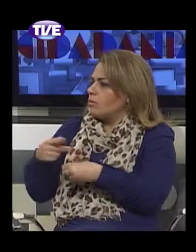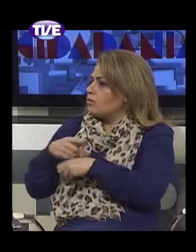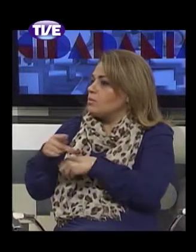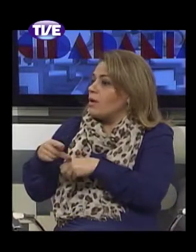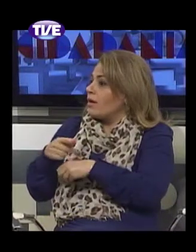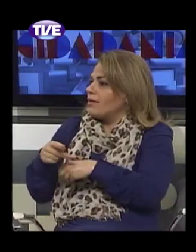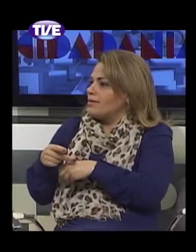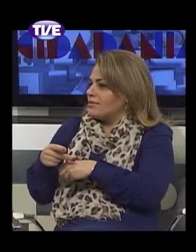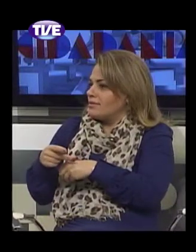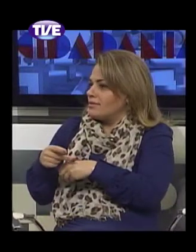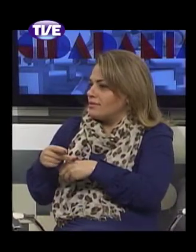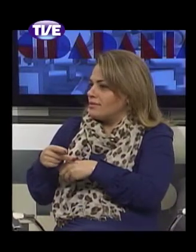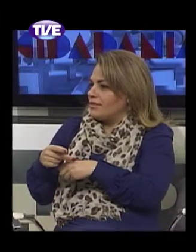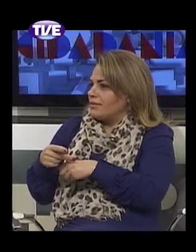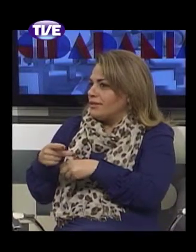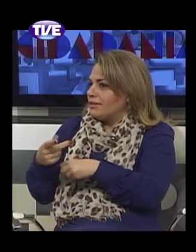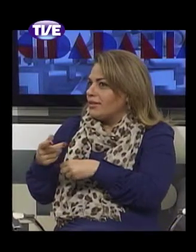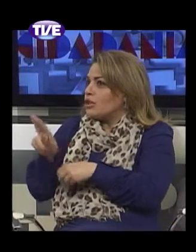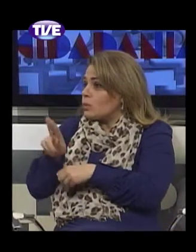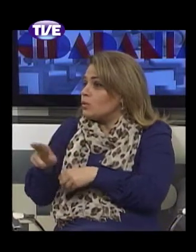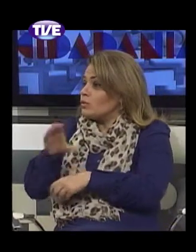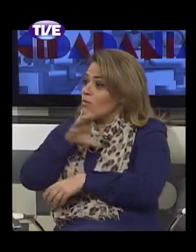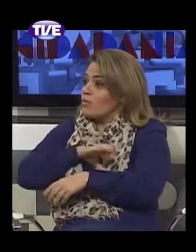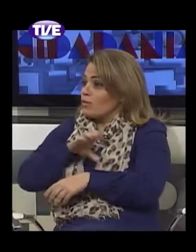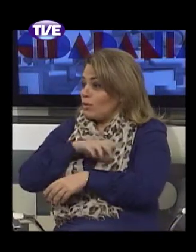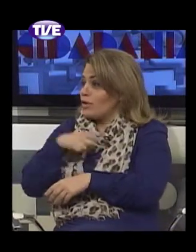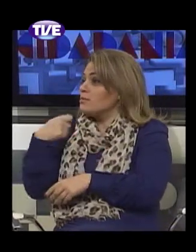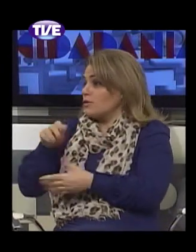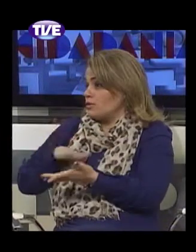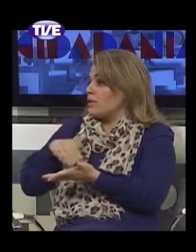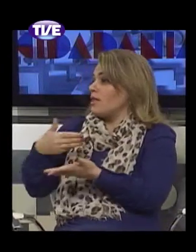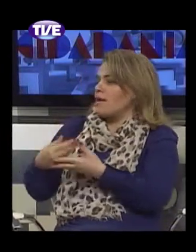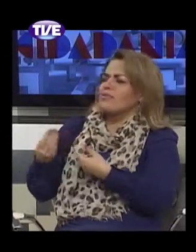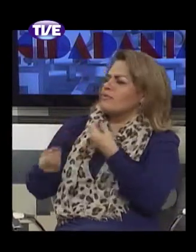teve que ter tradutores para uma mesma língua. Como vocês veem essa questão?